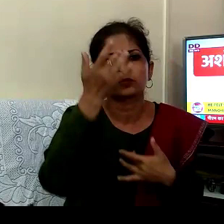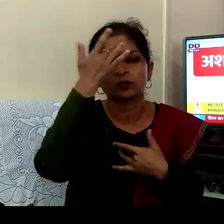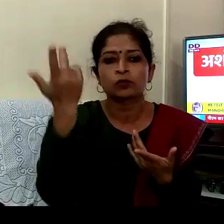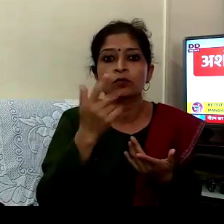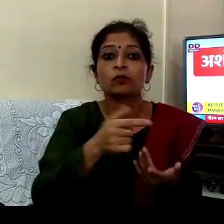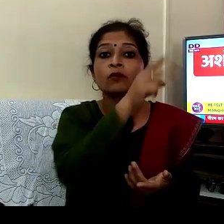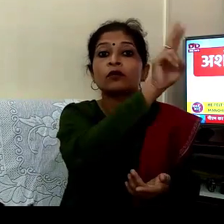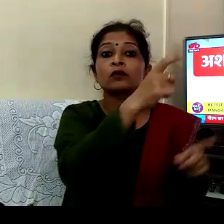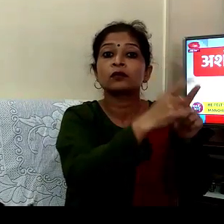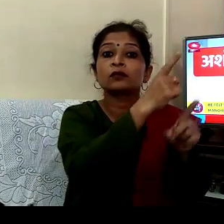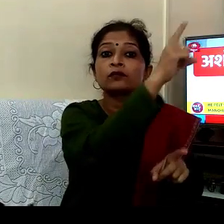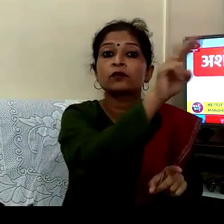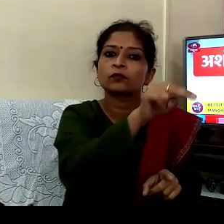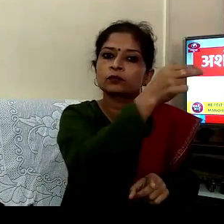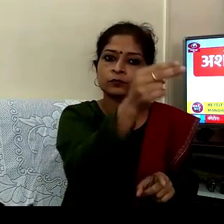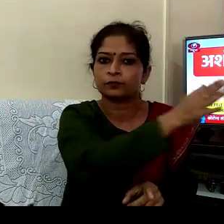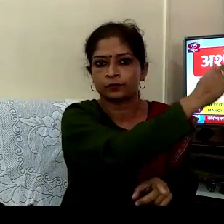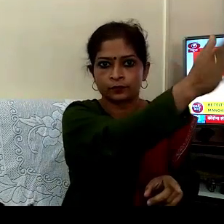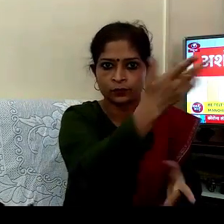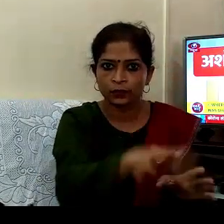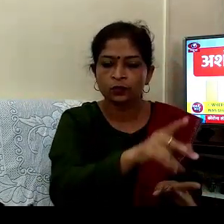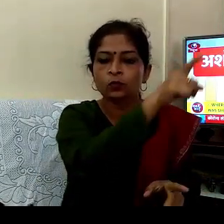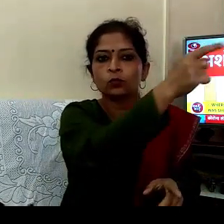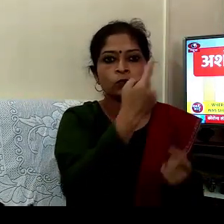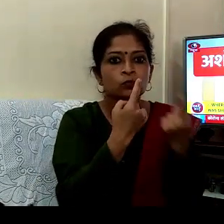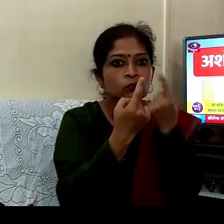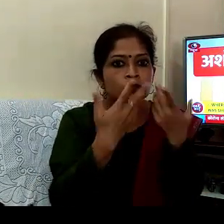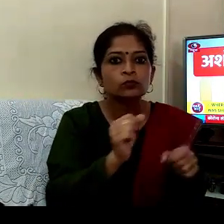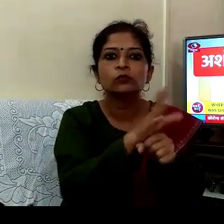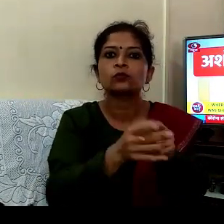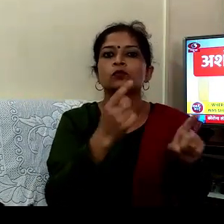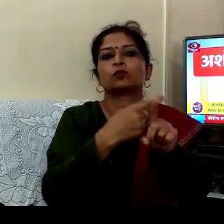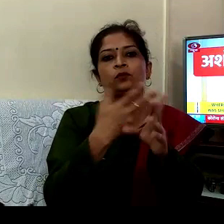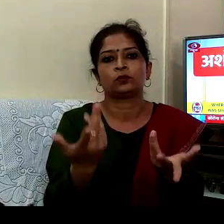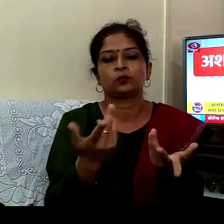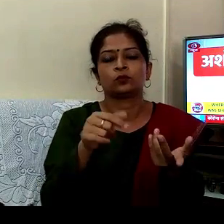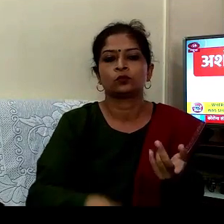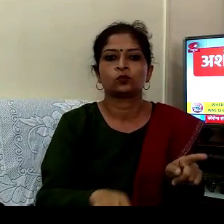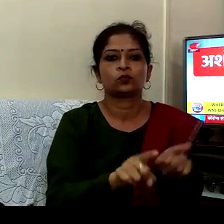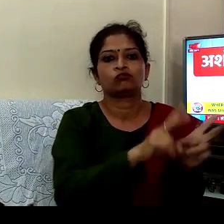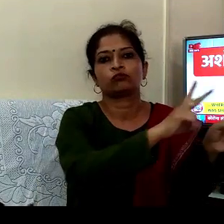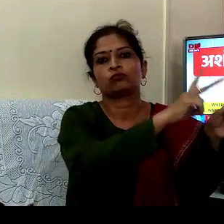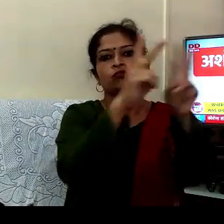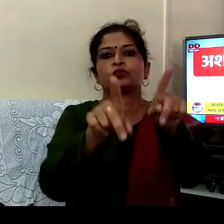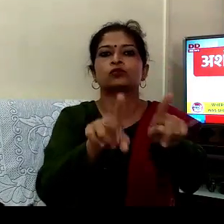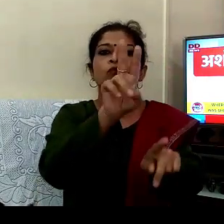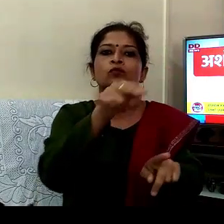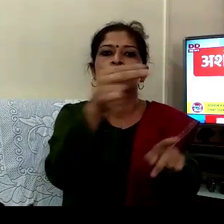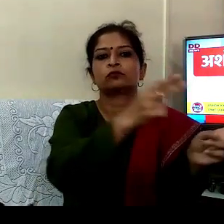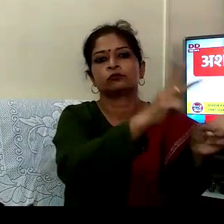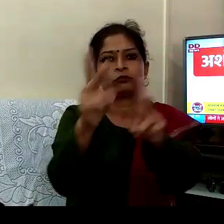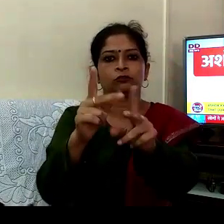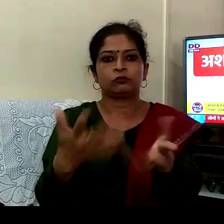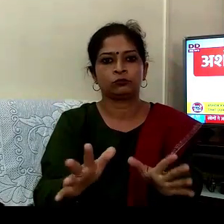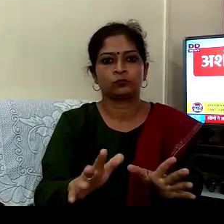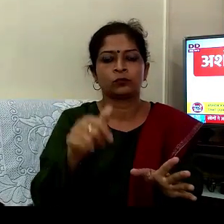لگیا تو انہوں نے ان کو پوزیٹیو باتایا اس کو انہوں نے شیفٹ کر دیا سب در ہم کو وہاں سے